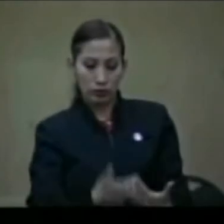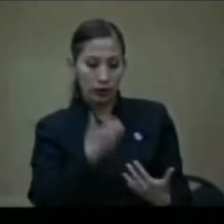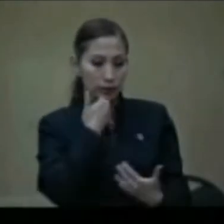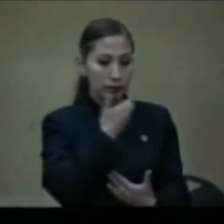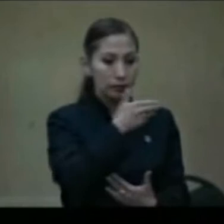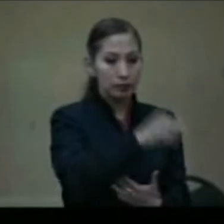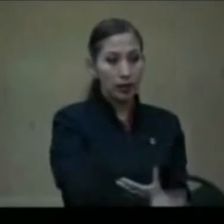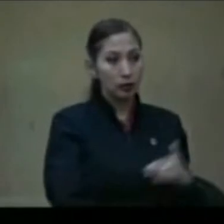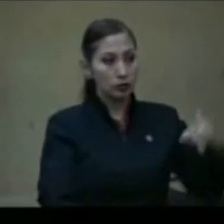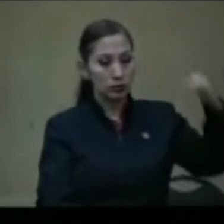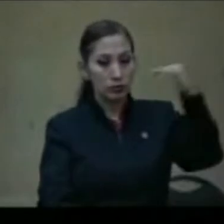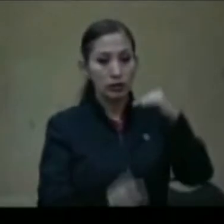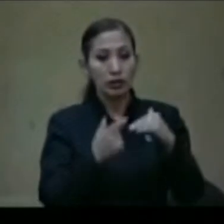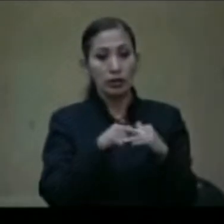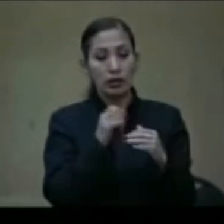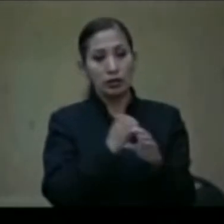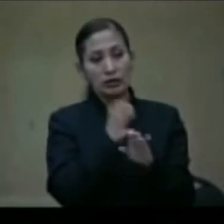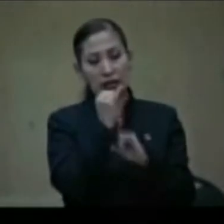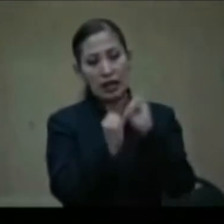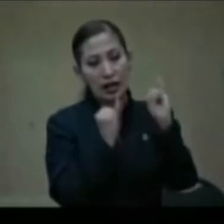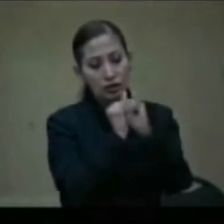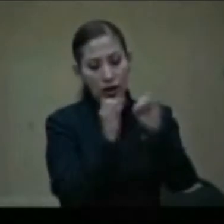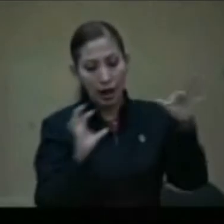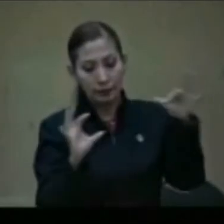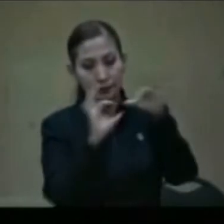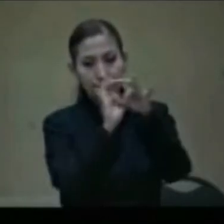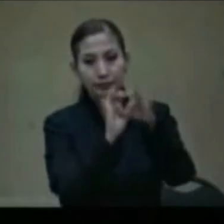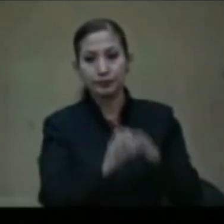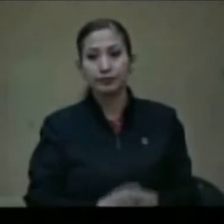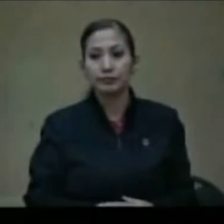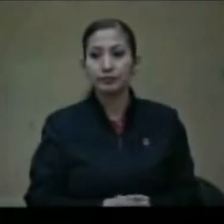los más altos estándares internacionales.